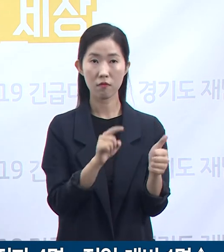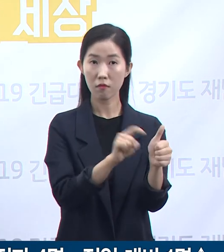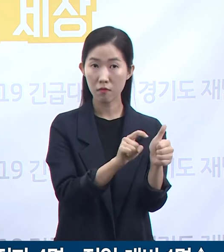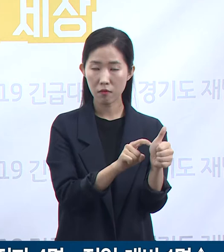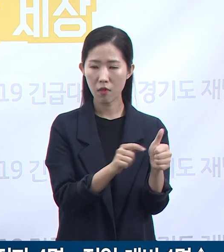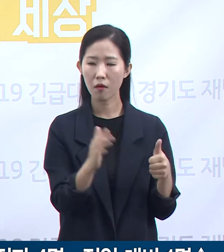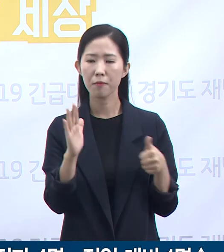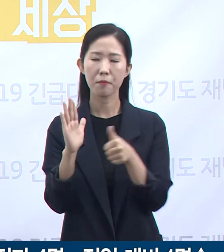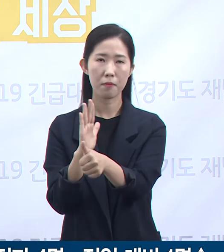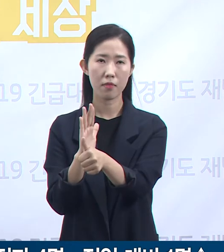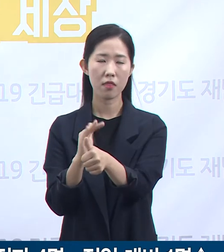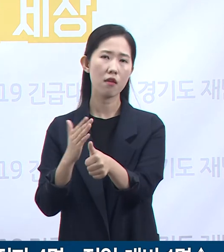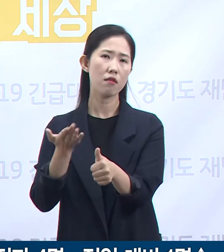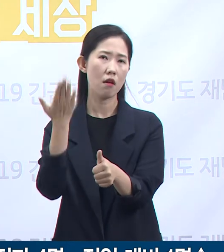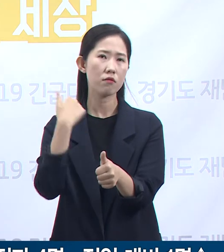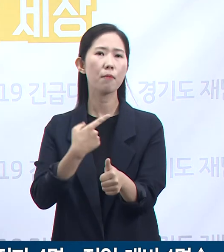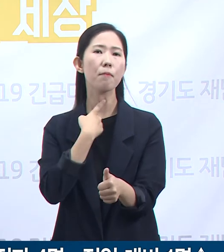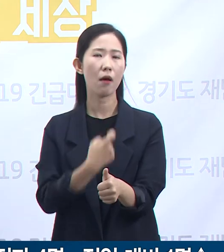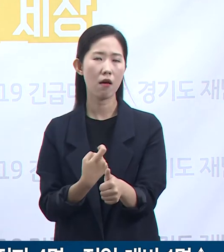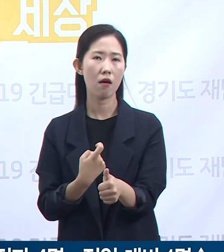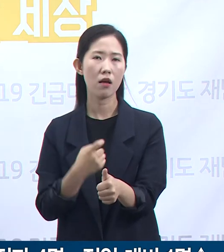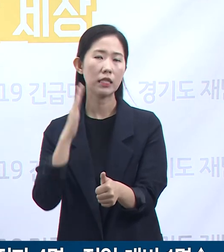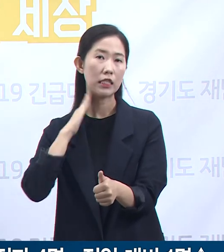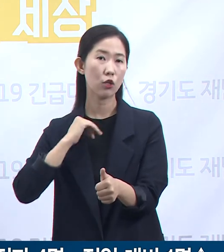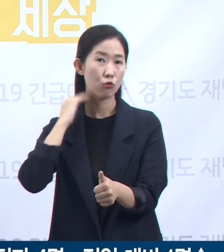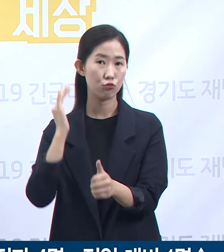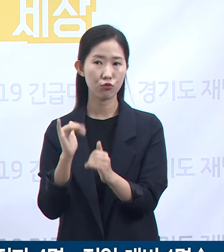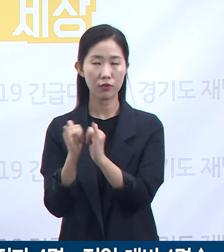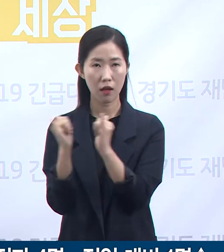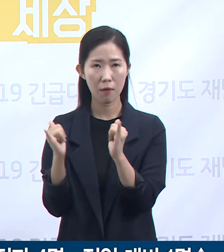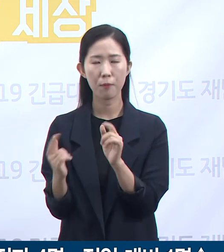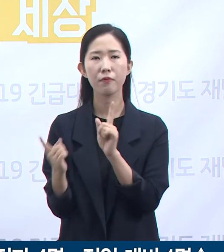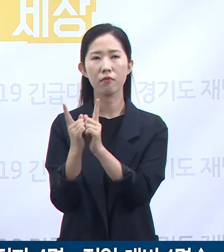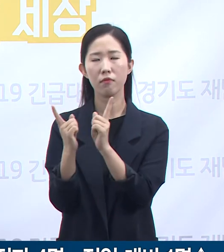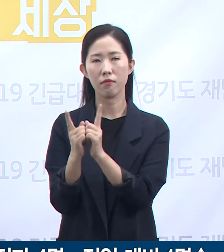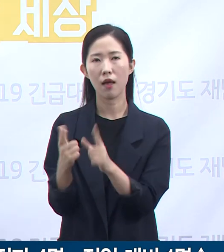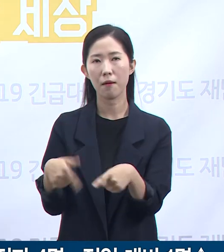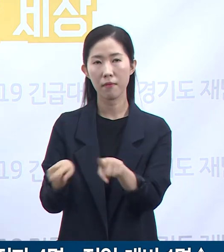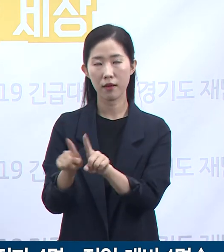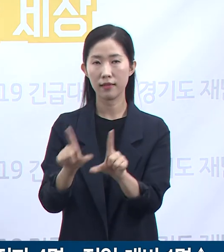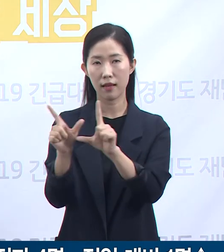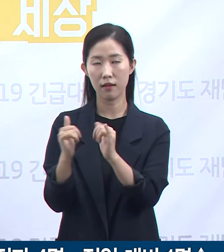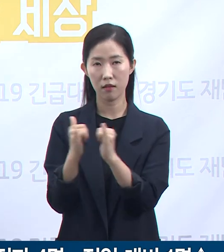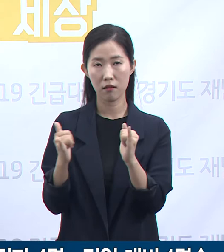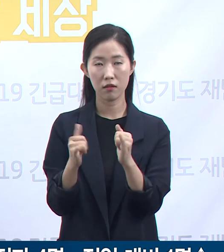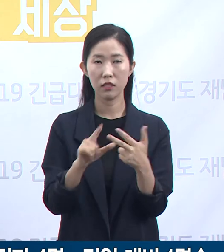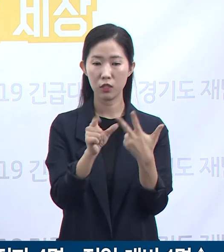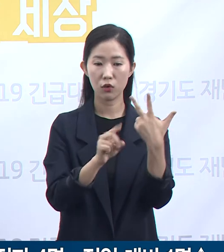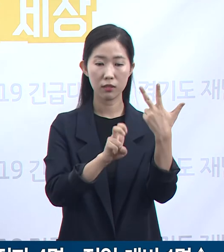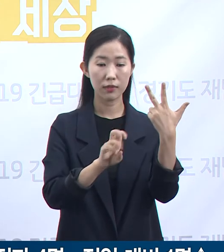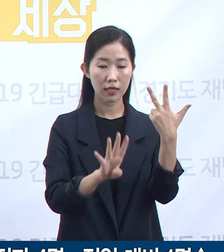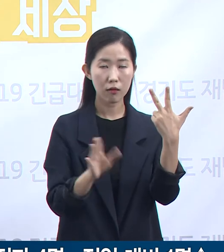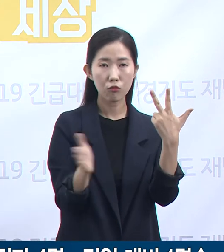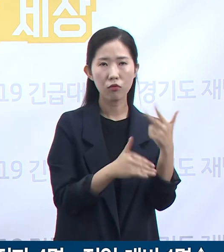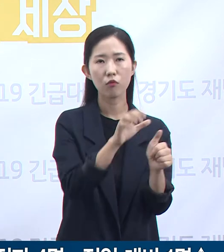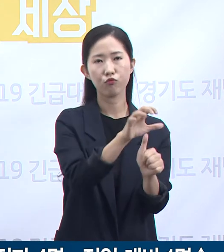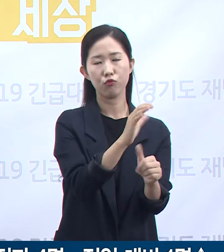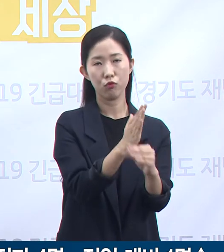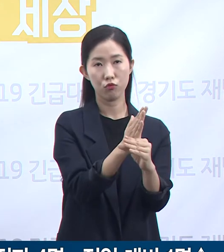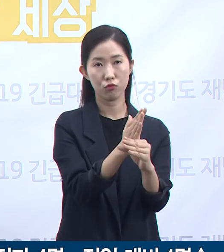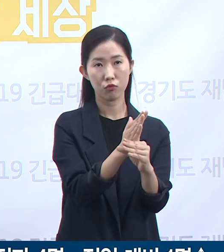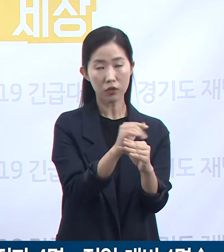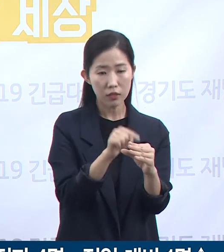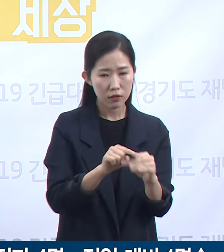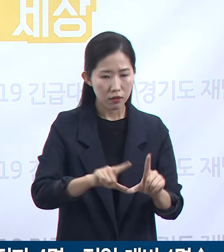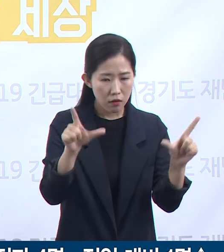기확진된 의정부 발생자의 동거인으로 7월 24일부터 자가격리 중이었으며 같은 날 발열 등 증상 발현 후